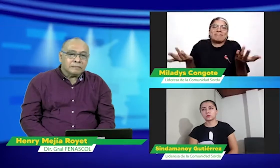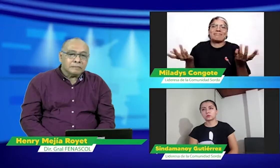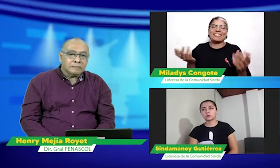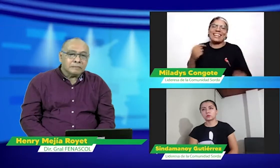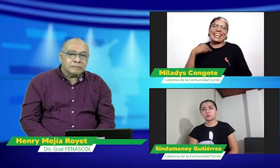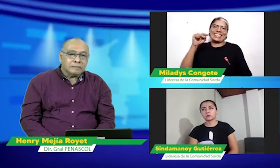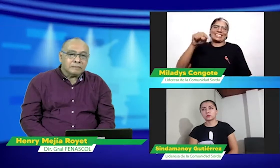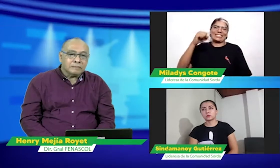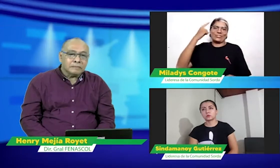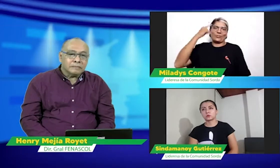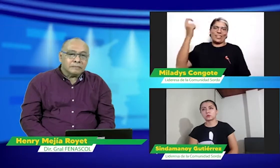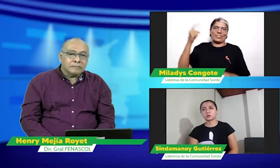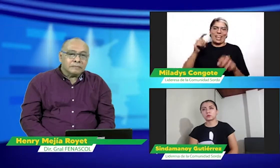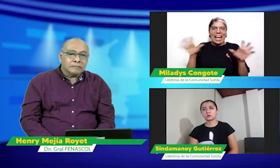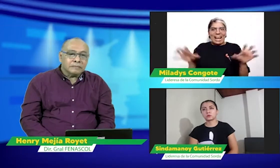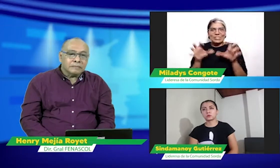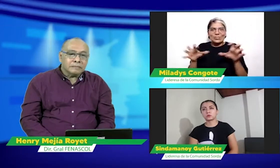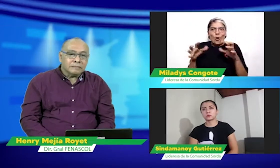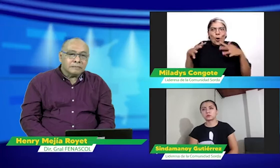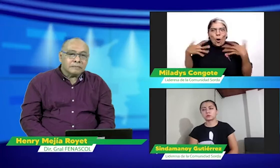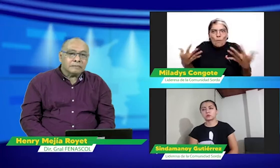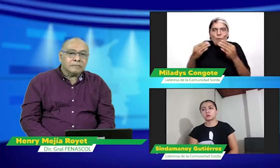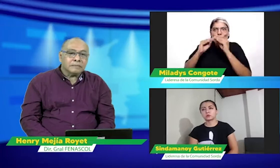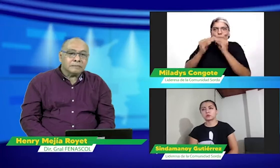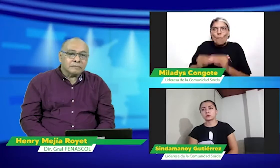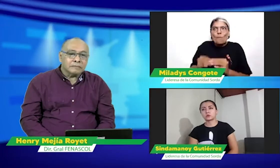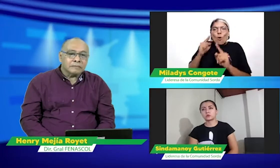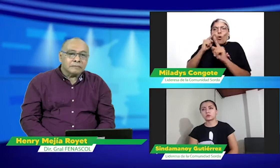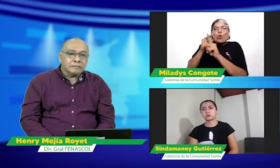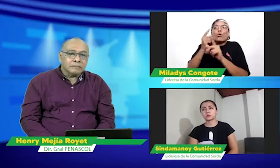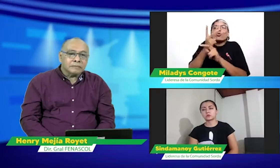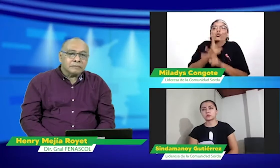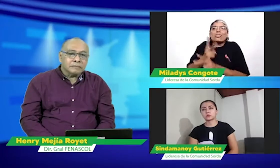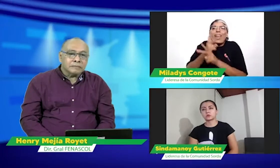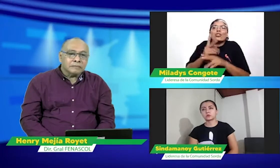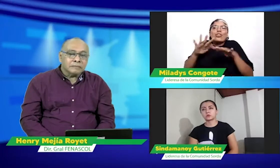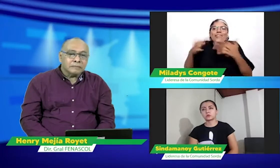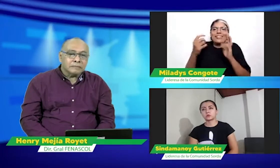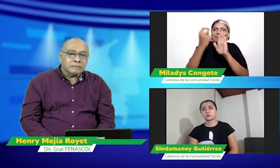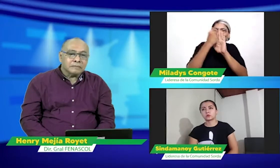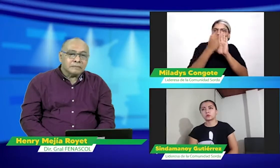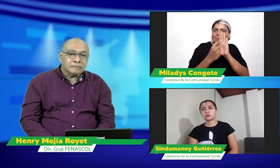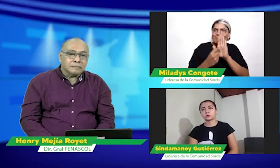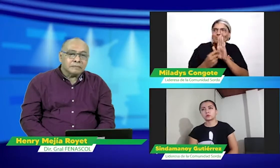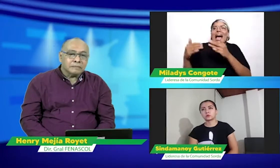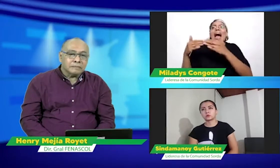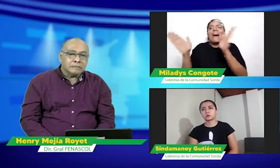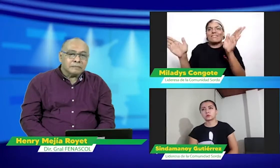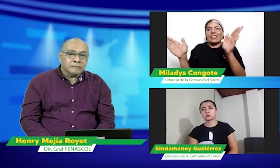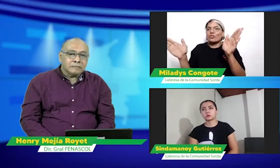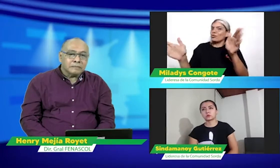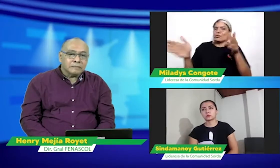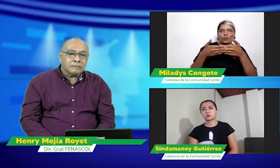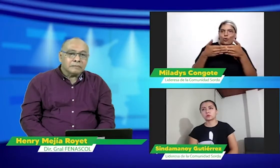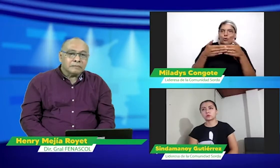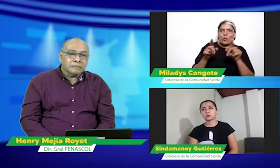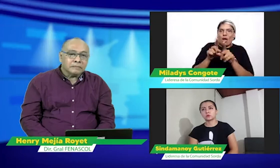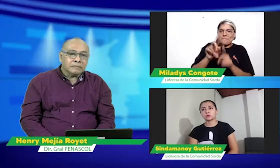persona sorda, entonces ese es mi sueño, empezar a pensar en nuestras acciones para cuidar de nuestra lengua, establecer unos